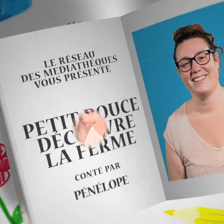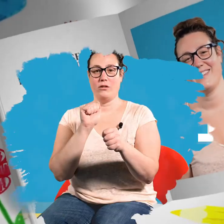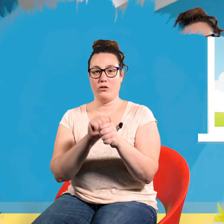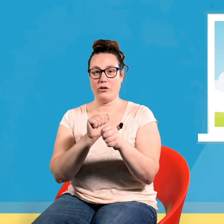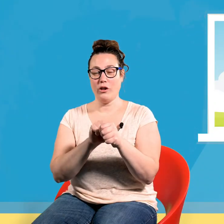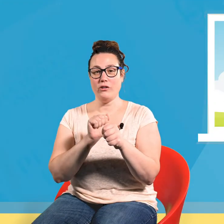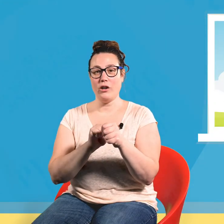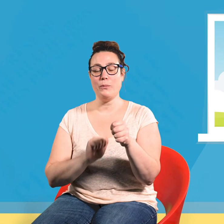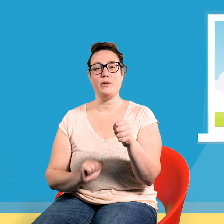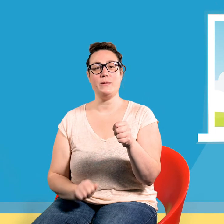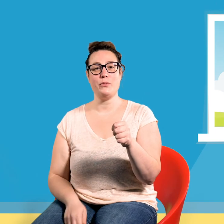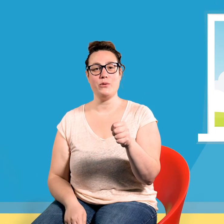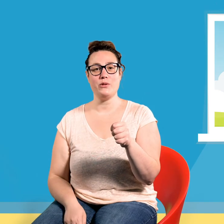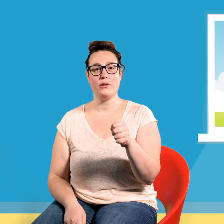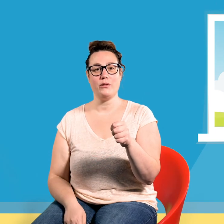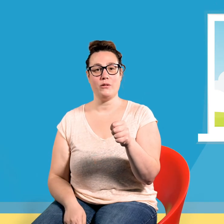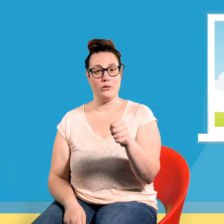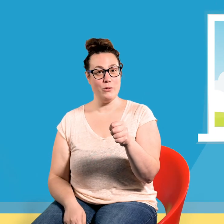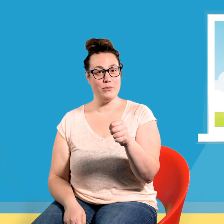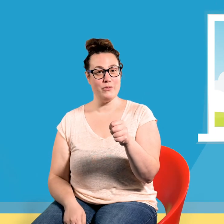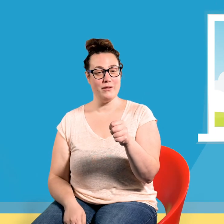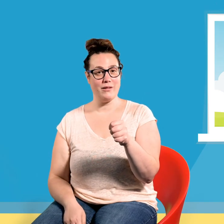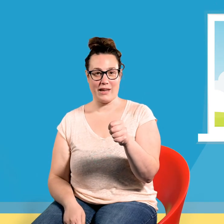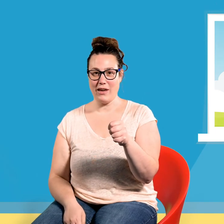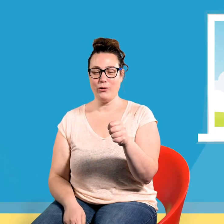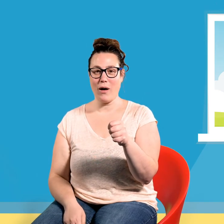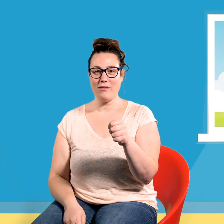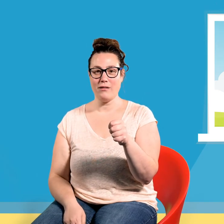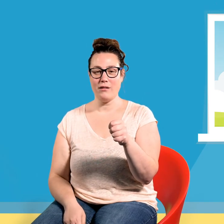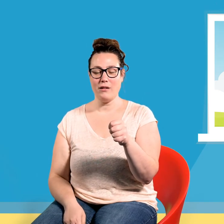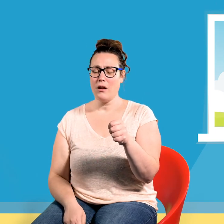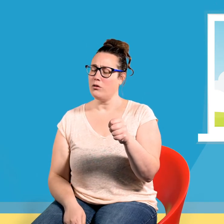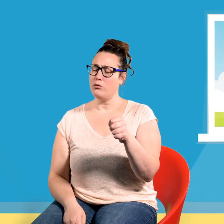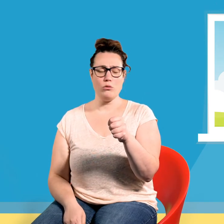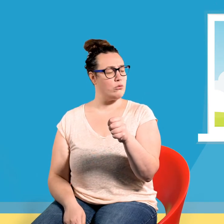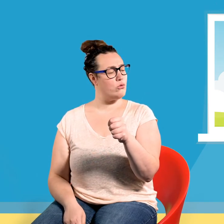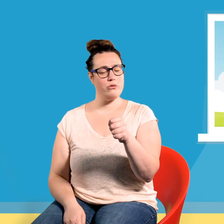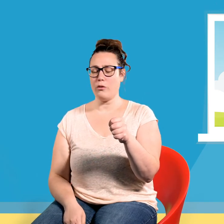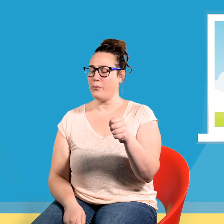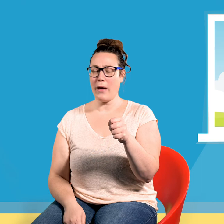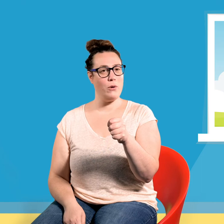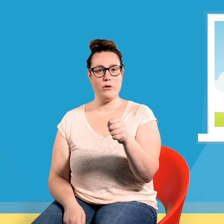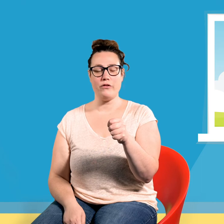Toc toc toc, petit pouce, debout, réveille-toi. Non, je ne veux pas me lever.